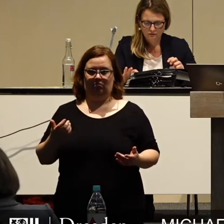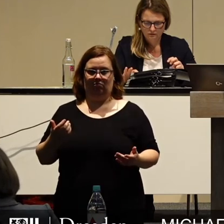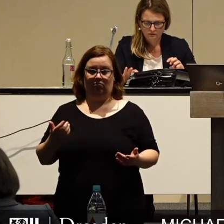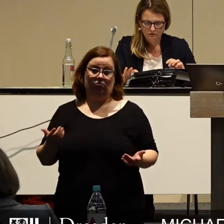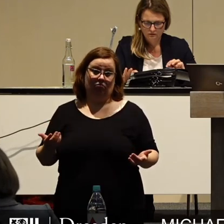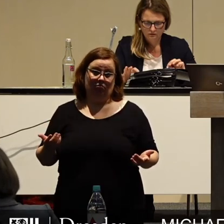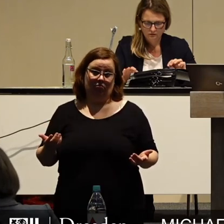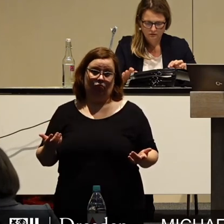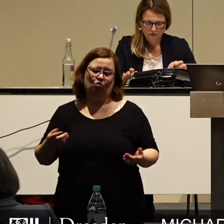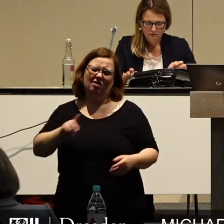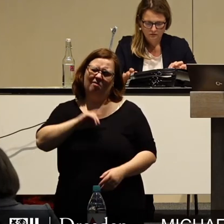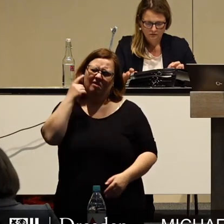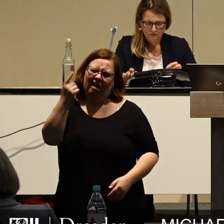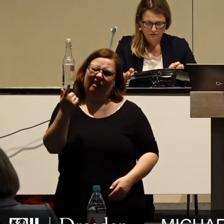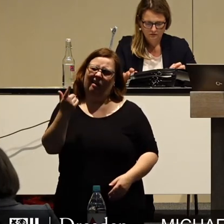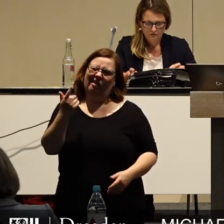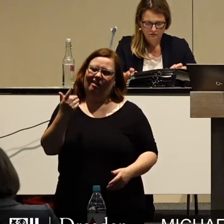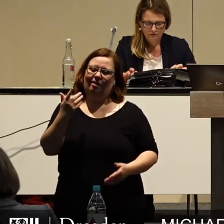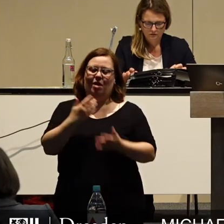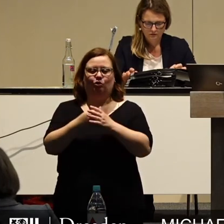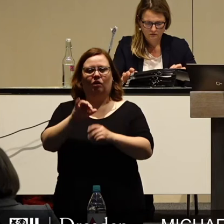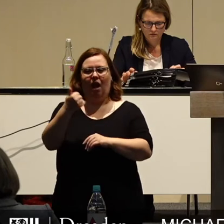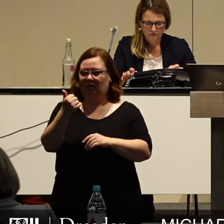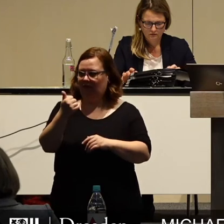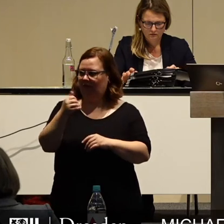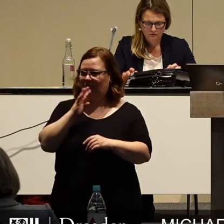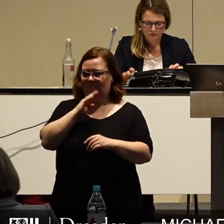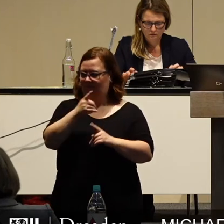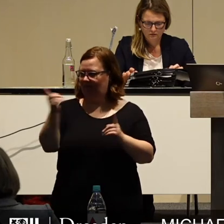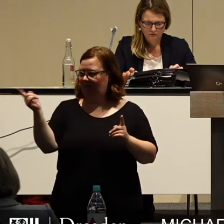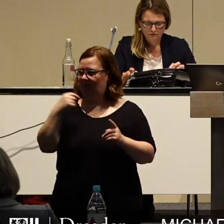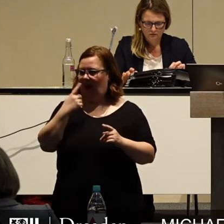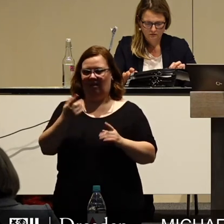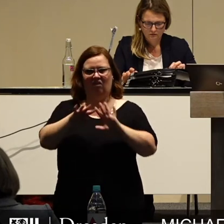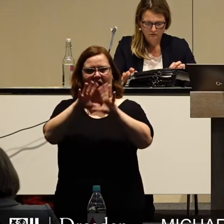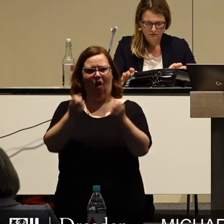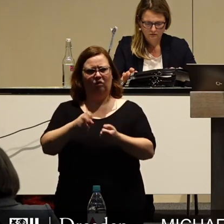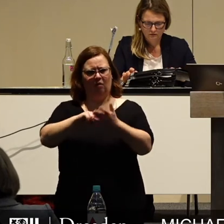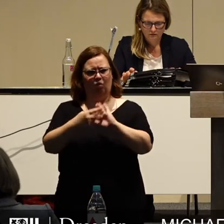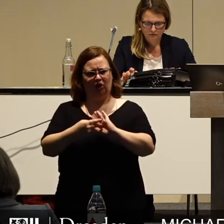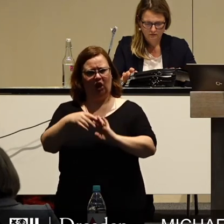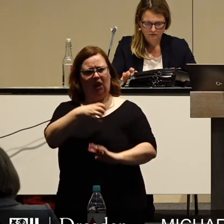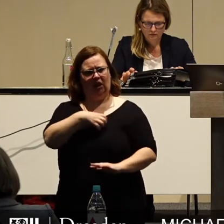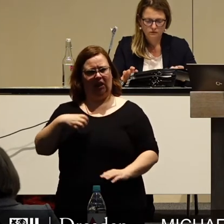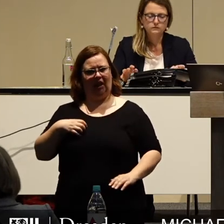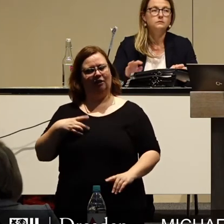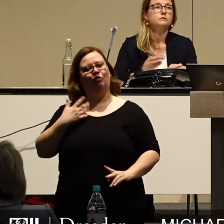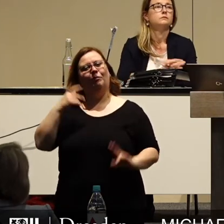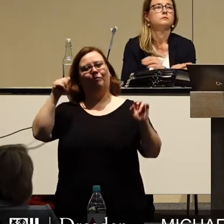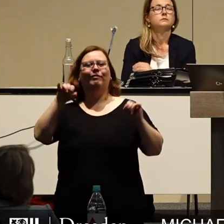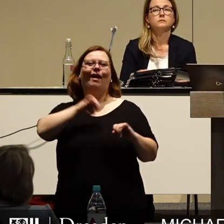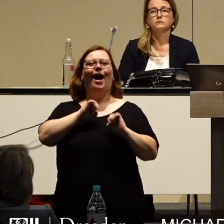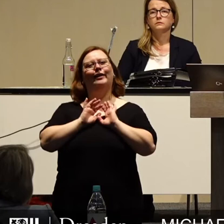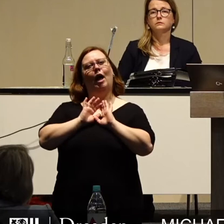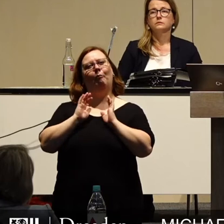Und da denke ich manchmal, wenn ich gerade schon die ersten Beiträge gehört habe, dass haushaltspolitisch Dresden ein eigener Planet darstellt.